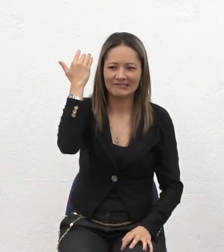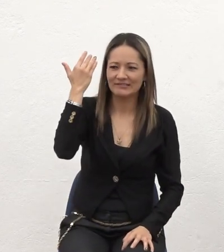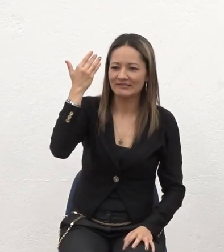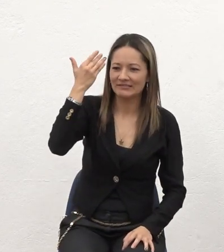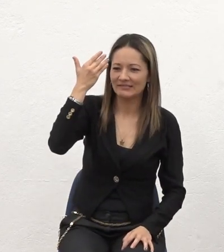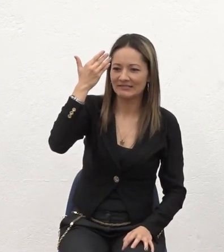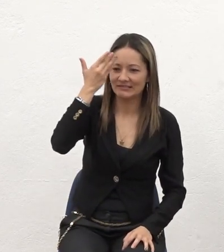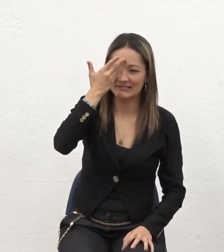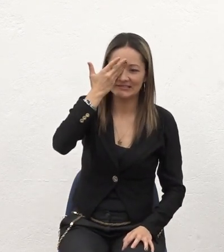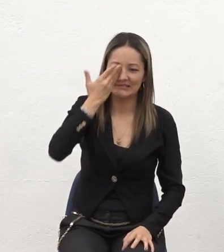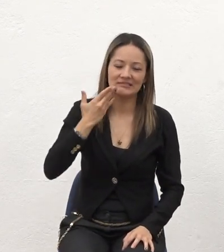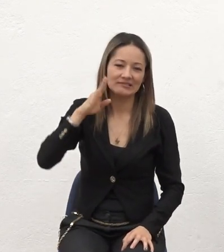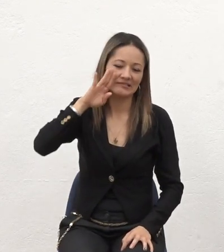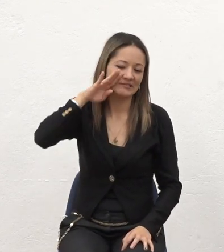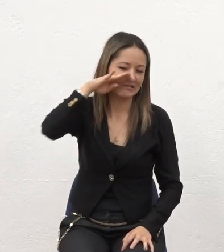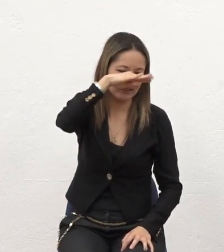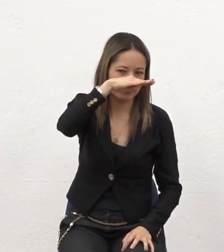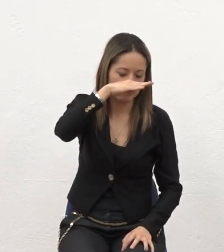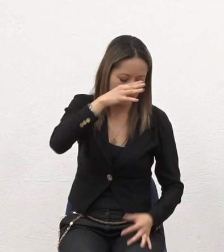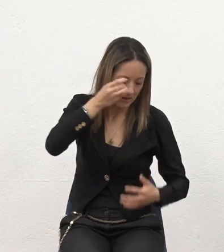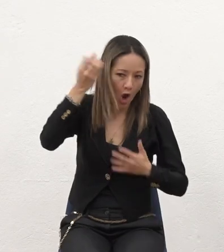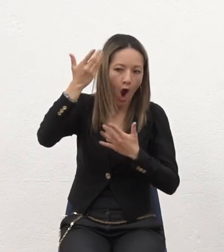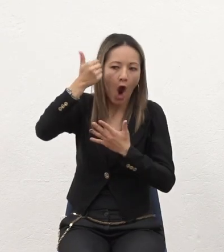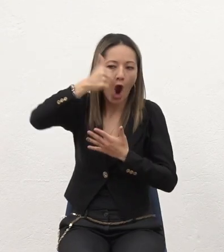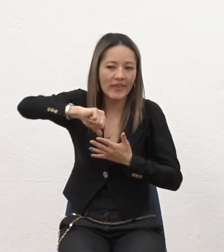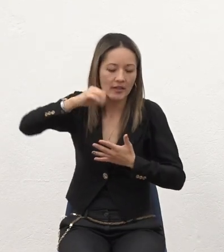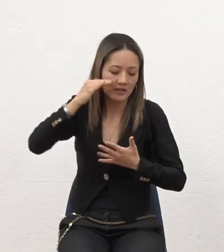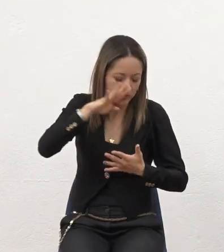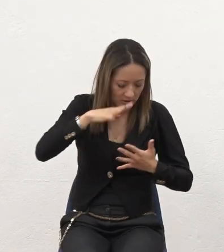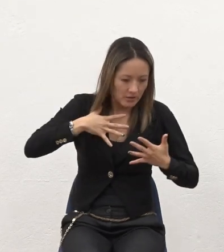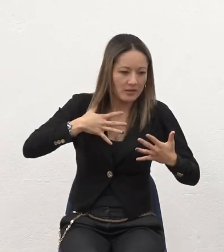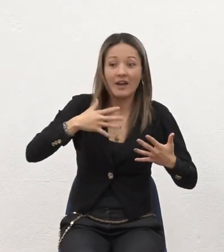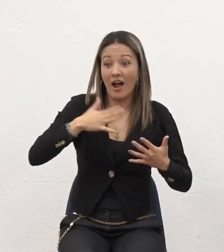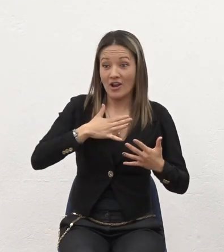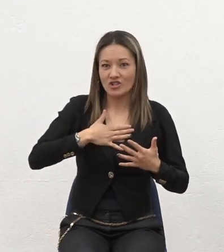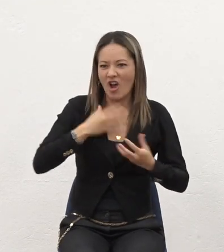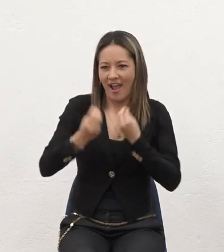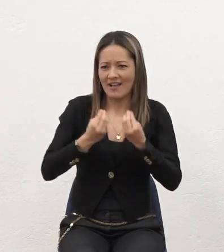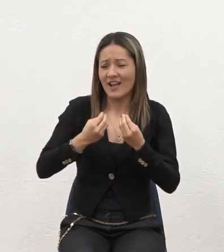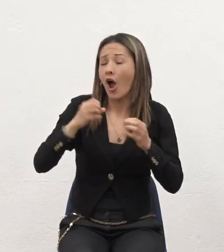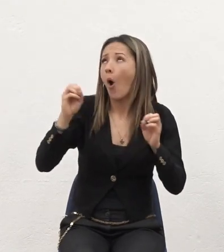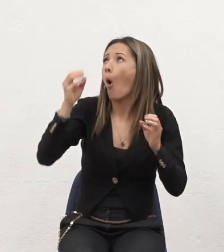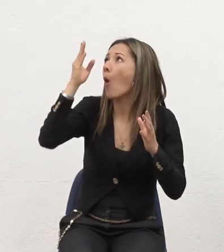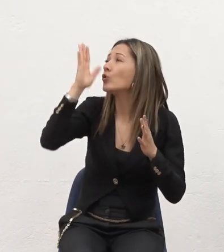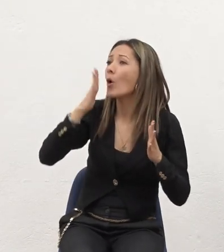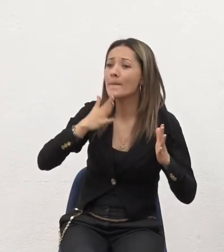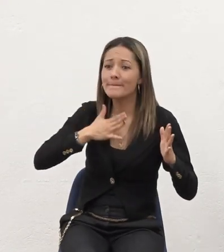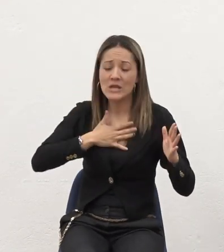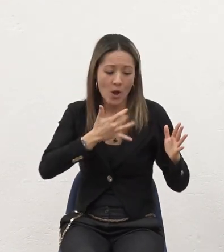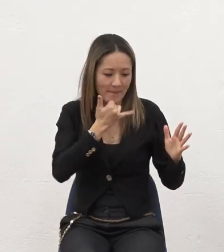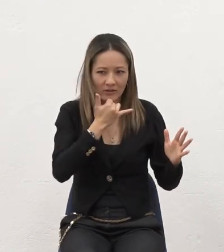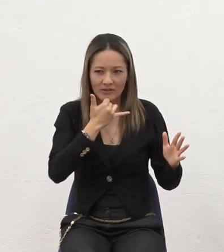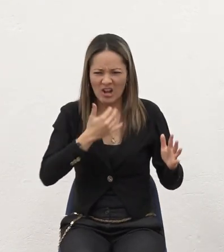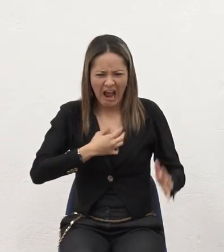Claro Pues la reacción Mía Pues no era Oh Dios mío ¿Qué pasó? Si no Me despaché En madras